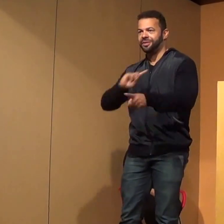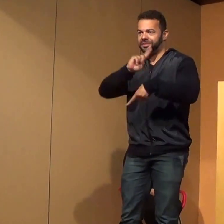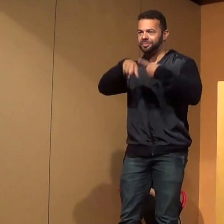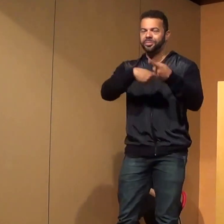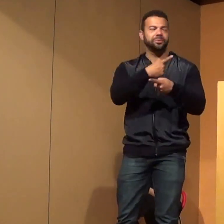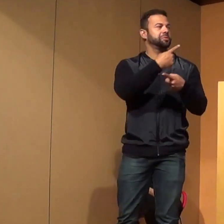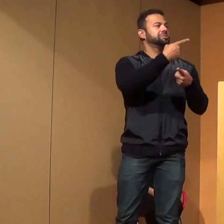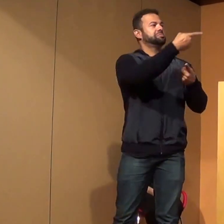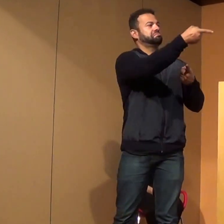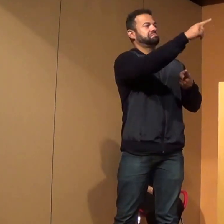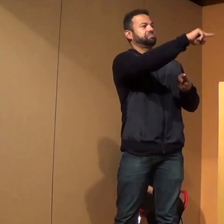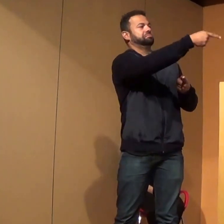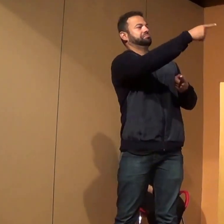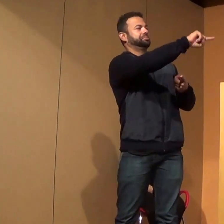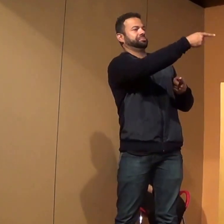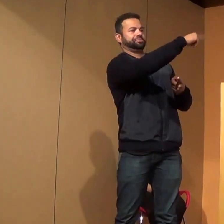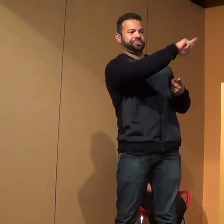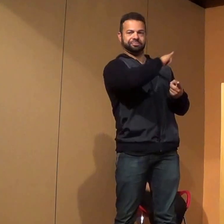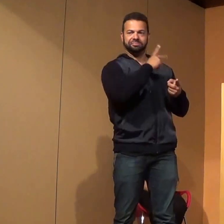Pode ser.